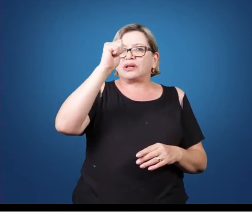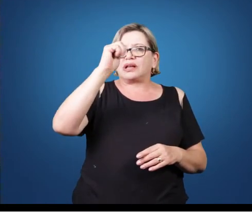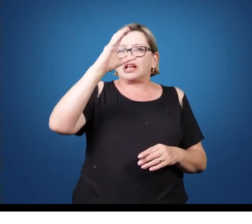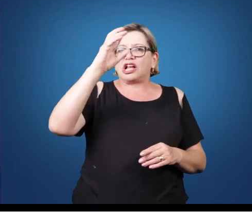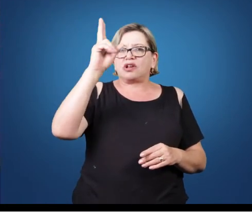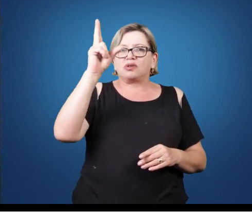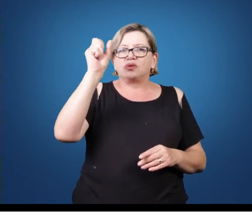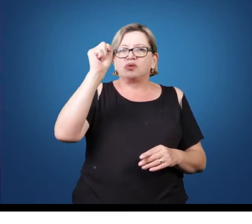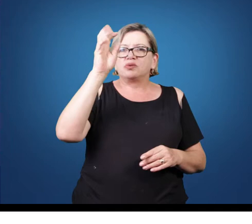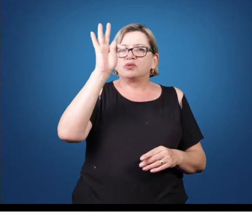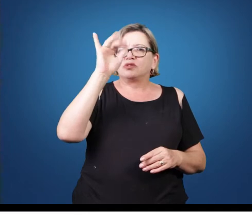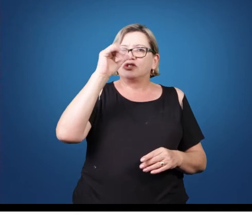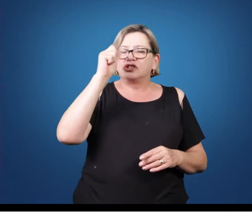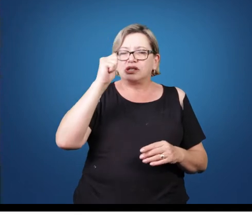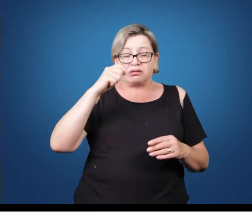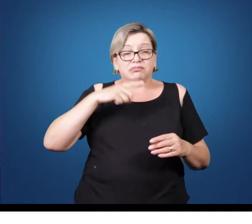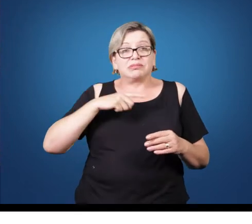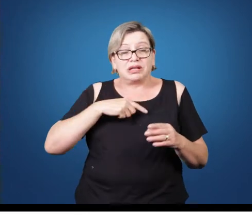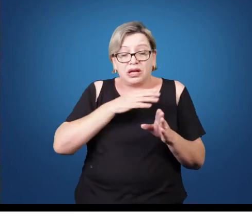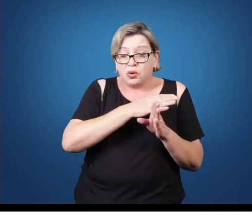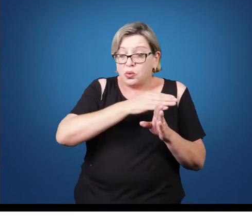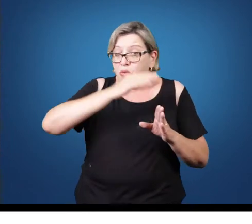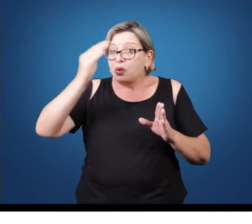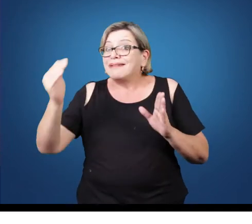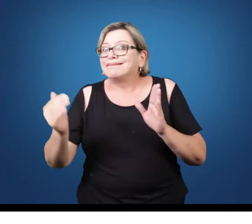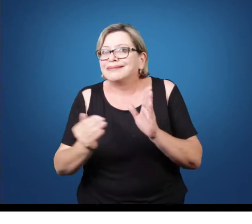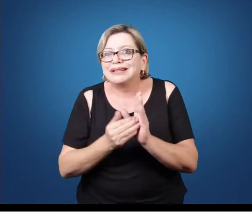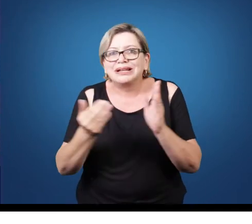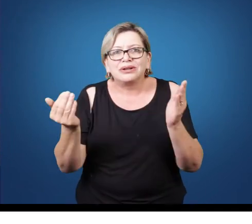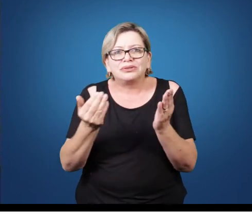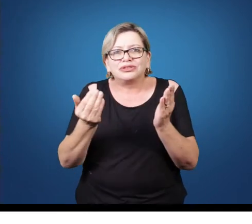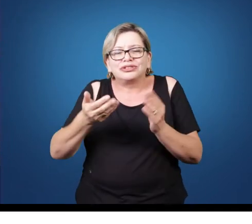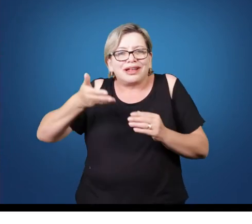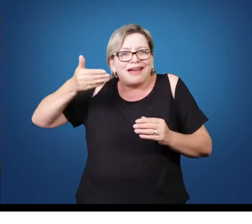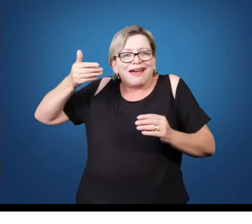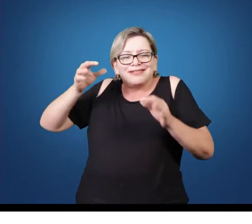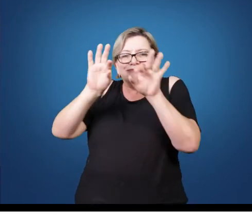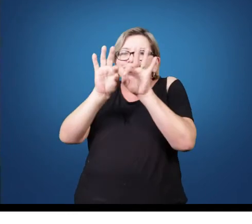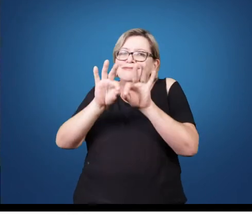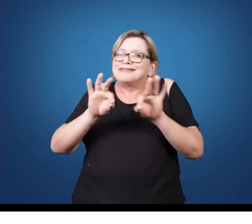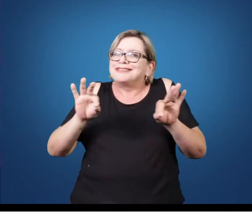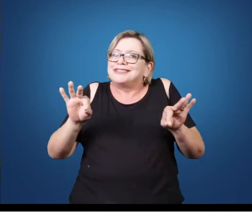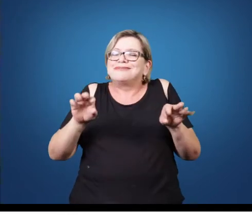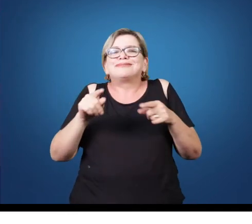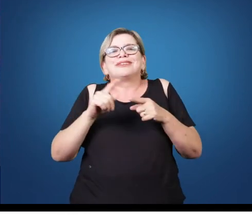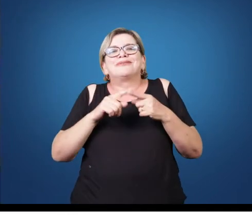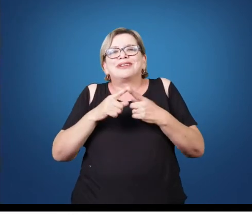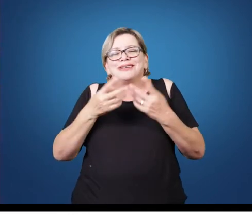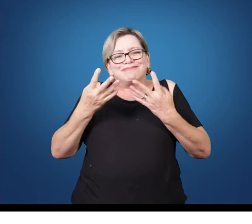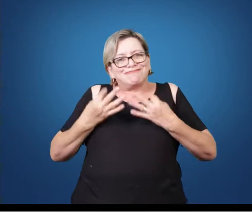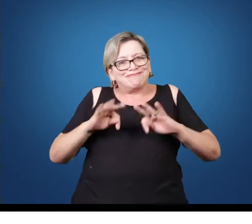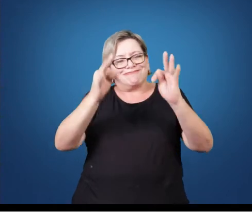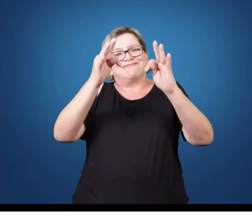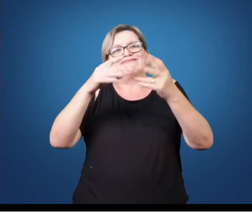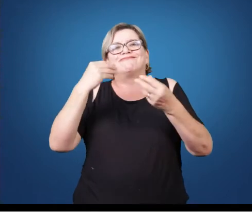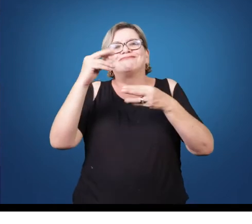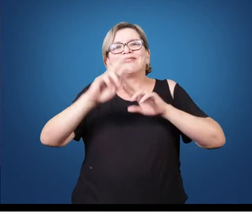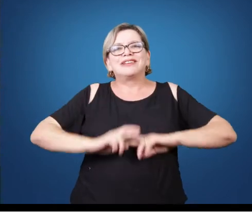hoje. Evidentemente que era muito simples no começo por causa dos equipamentos eletrônicos serem muito incipientes.